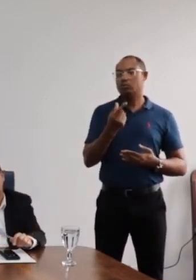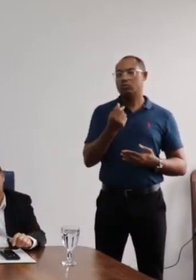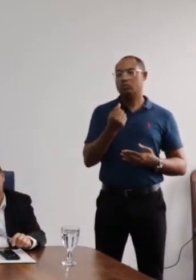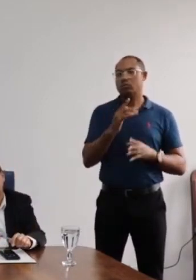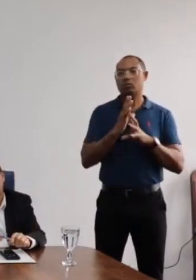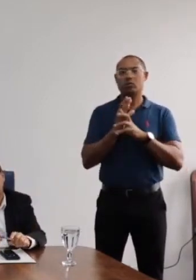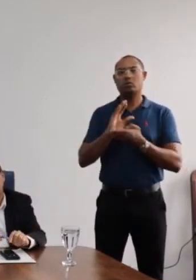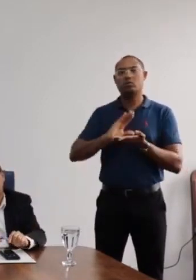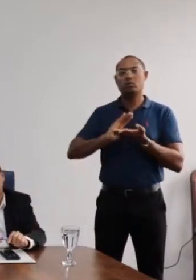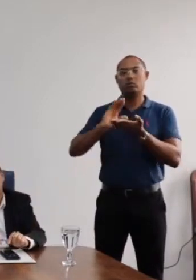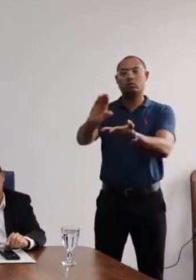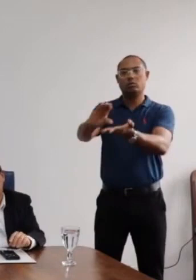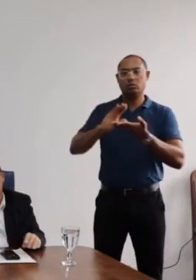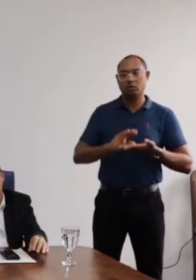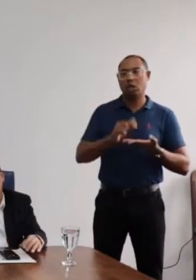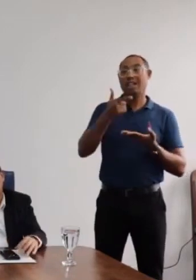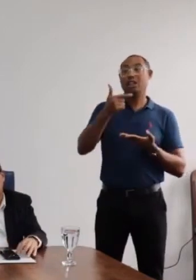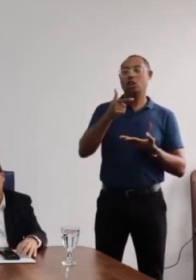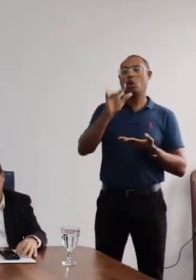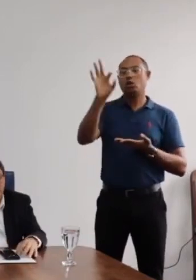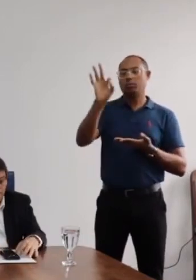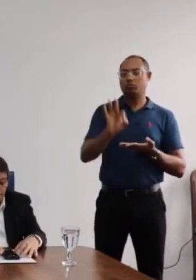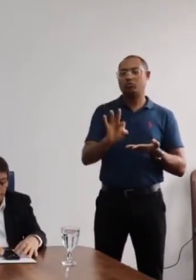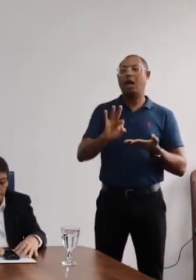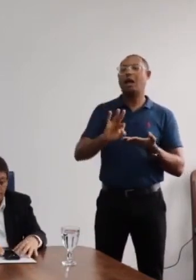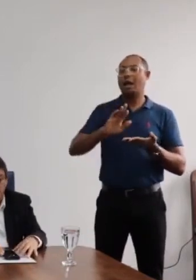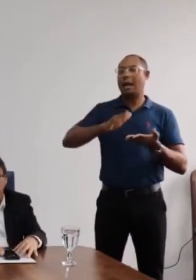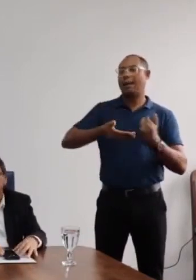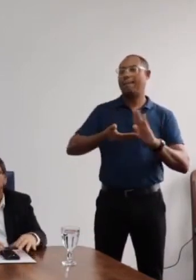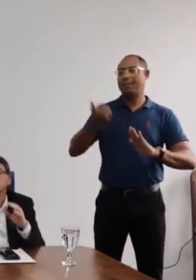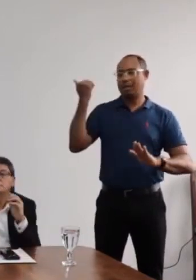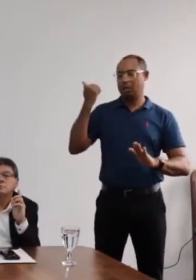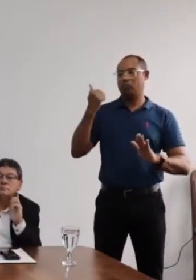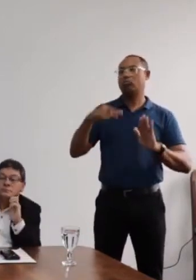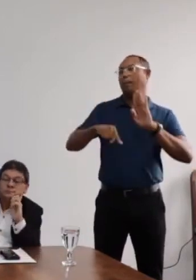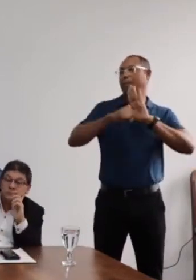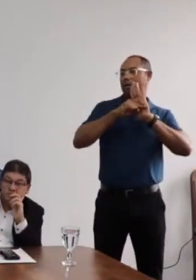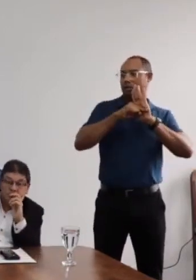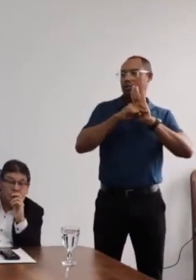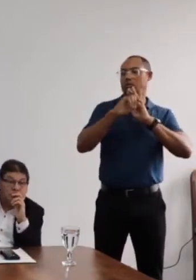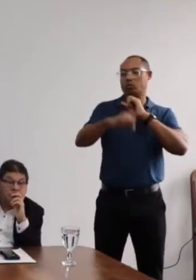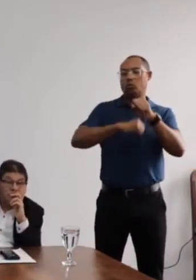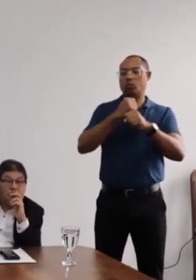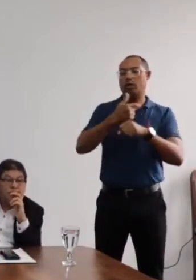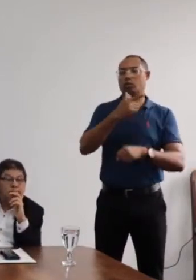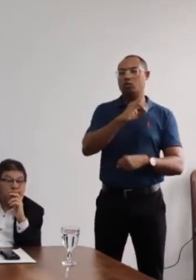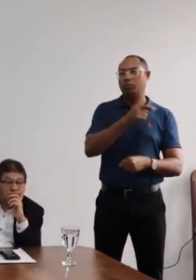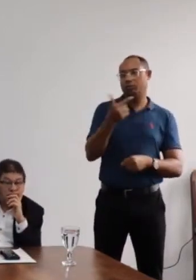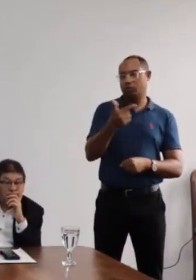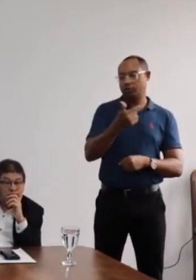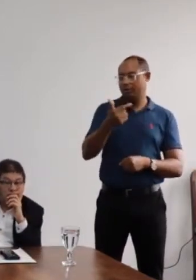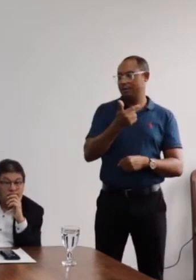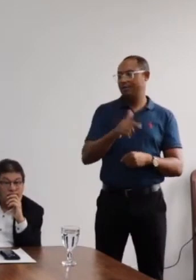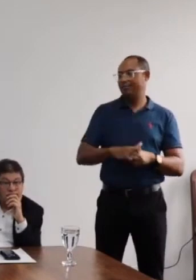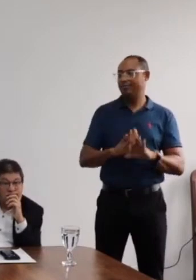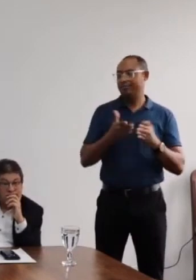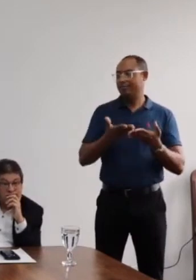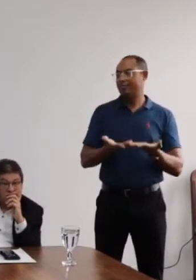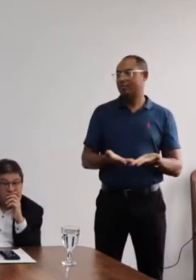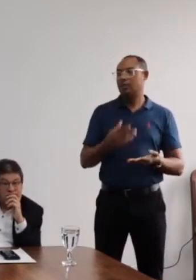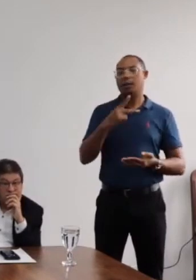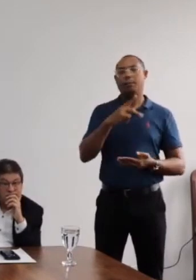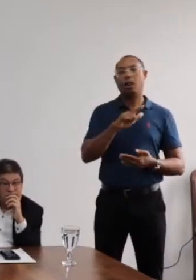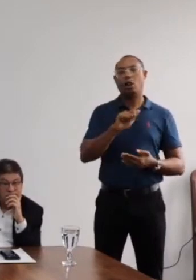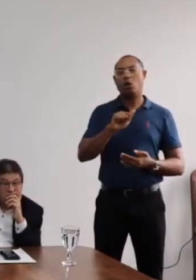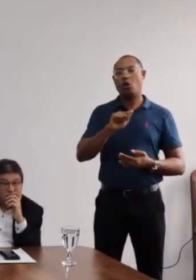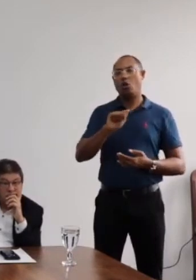que é 12% a menos do orçamento do ano passado, porque ele se refere à PELOA que